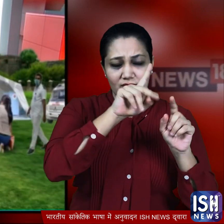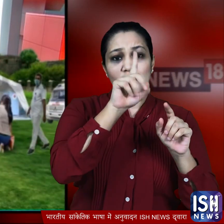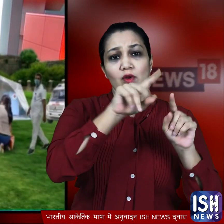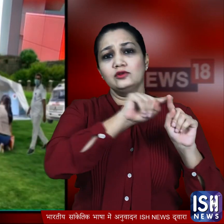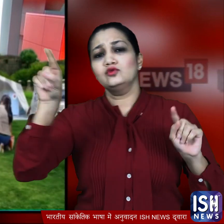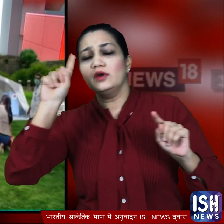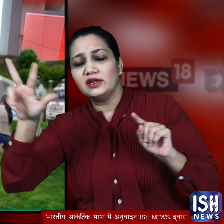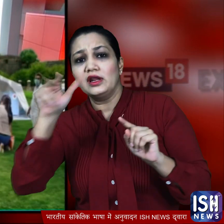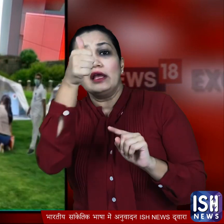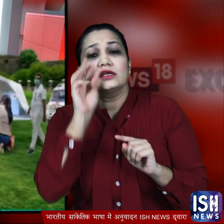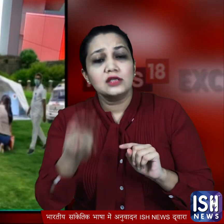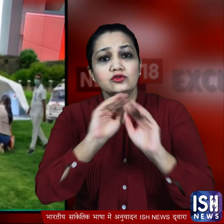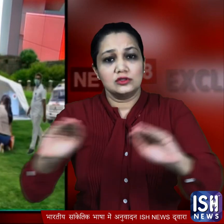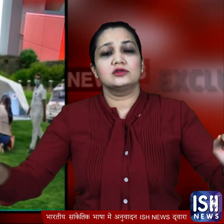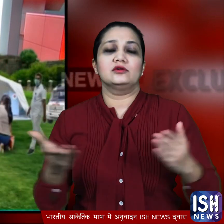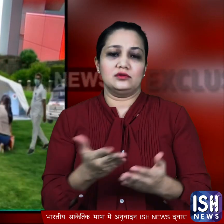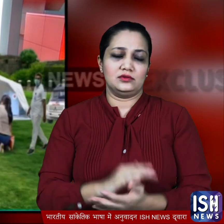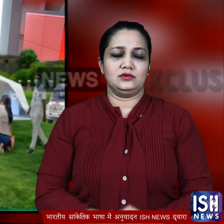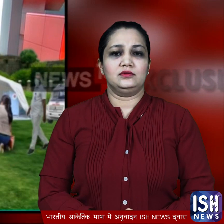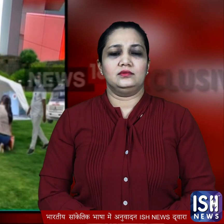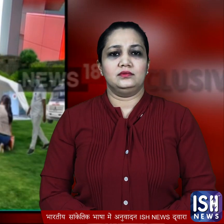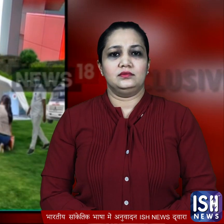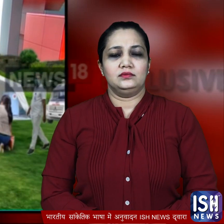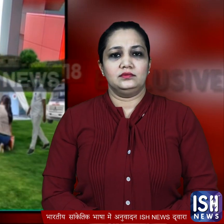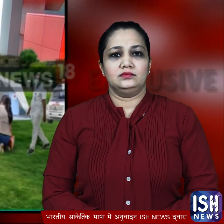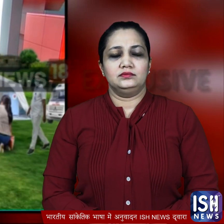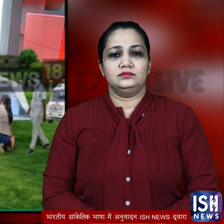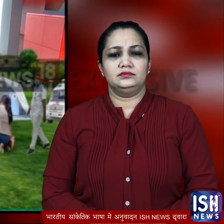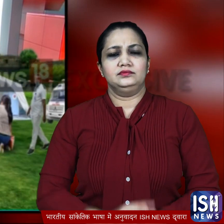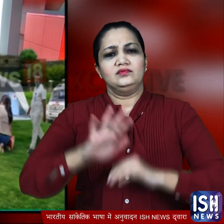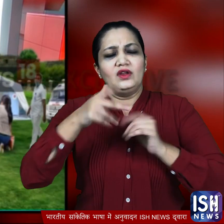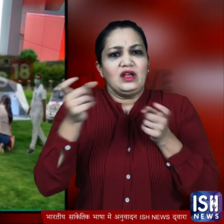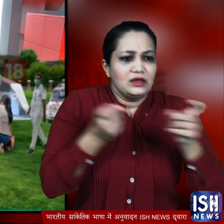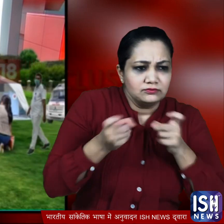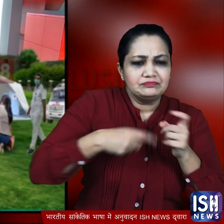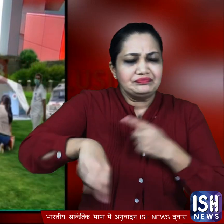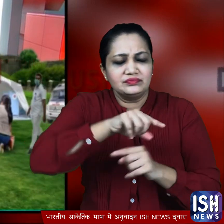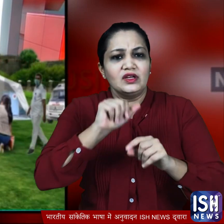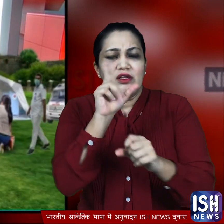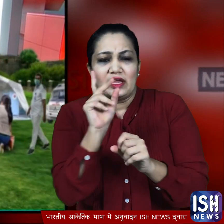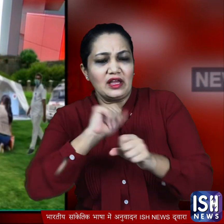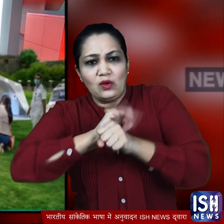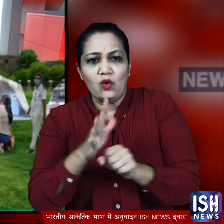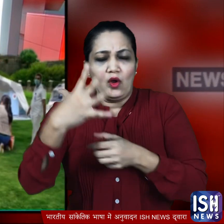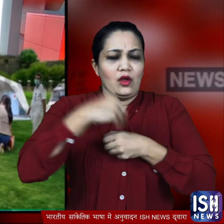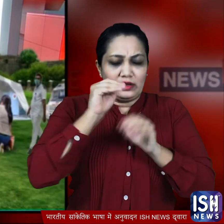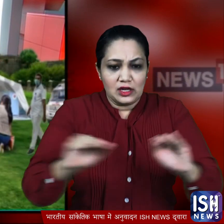उम्र वाले 6000 बच्चे करोना की गिरफ्ट में आए इसके बाद वहां प्रशासन ने बच्चों को दूसरी लहर से बचाने के लिए तैयारियां थेज कर दी